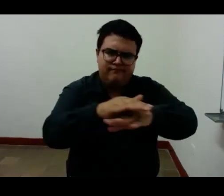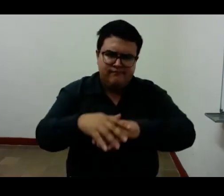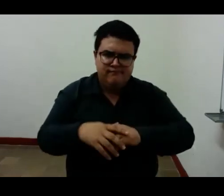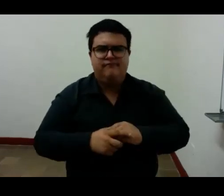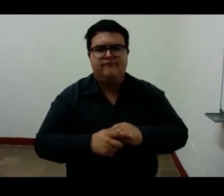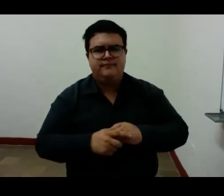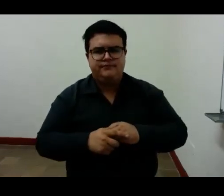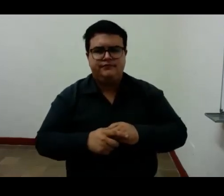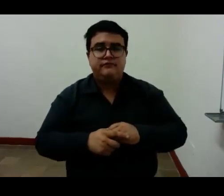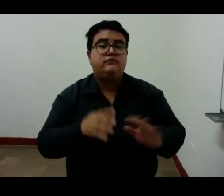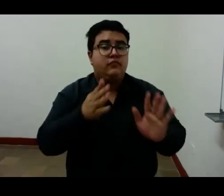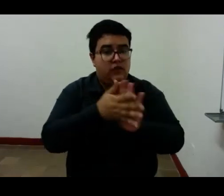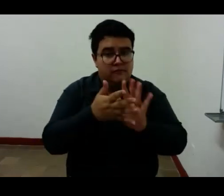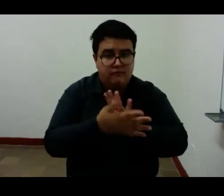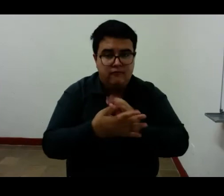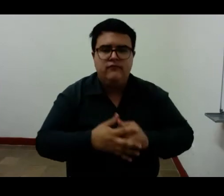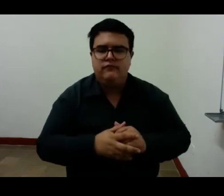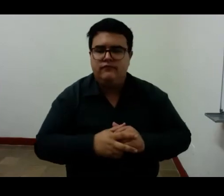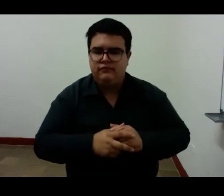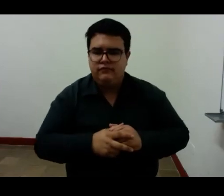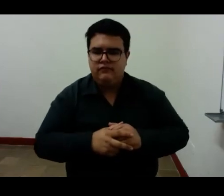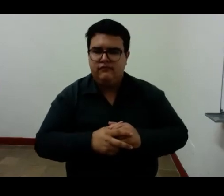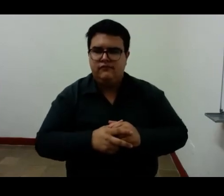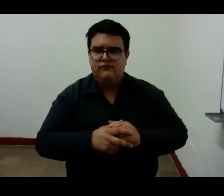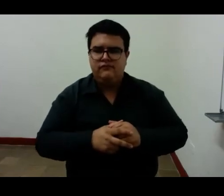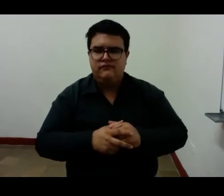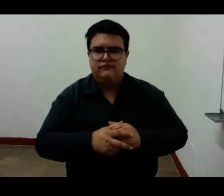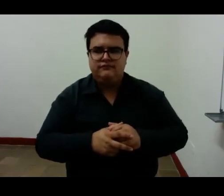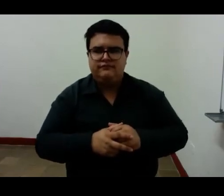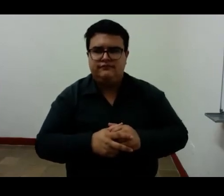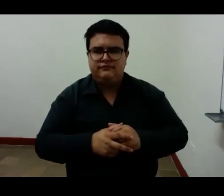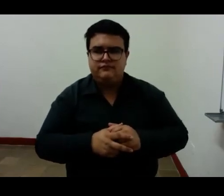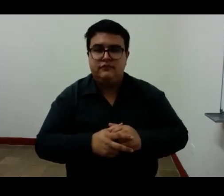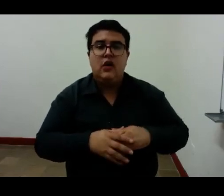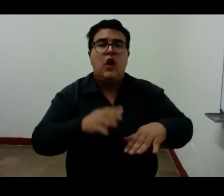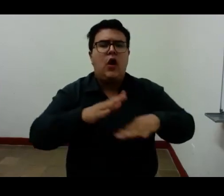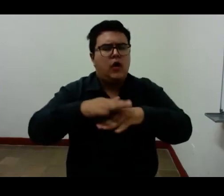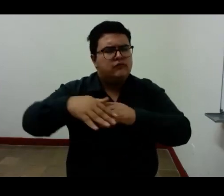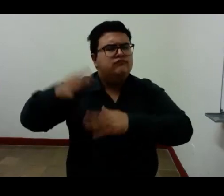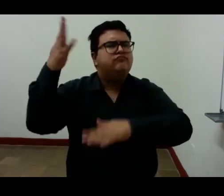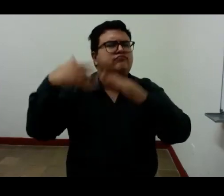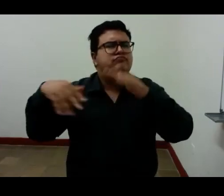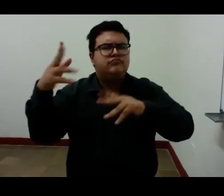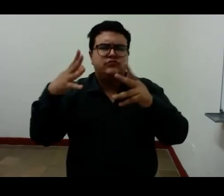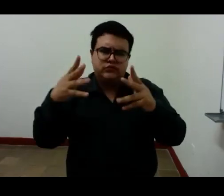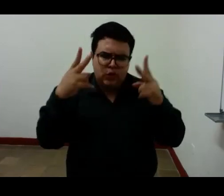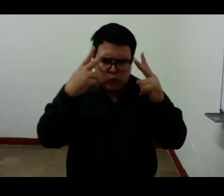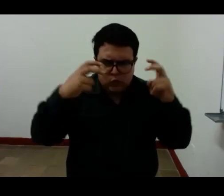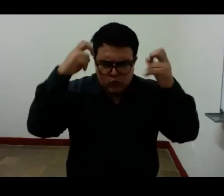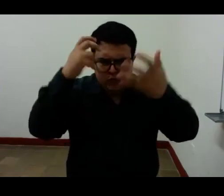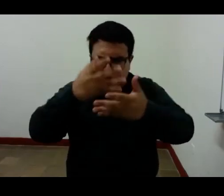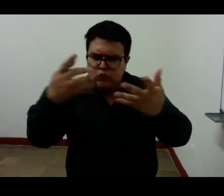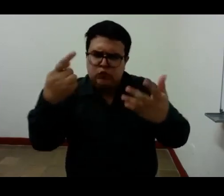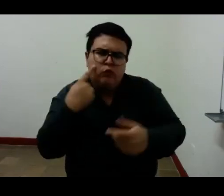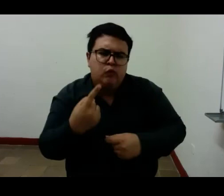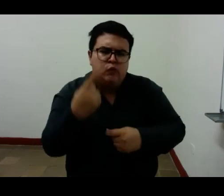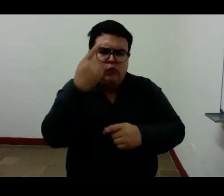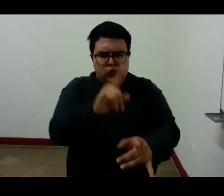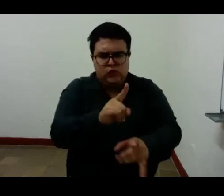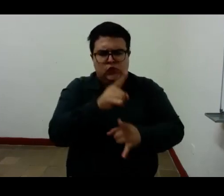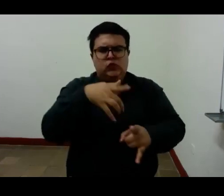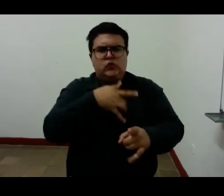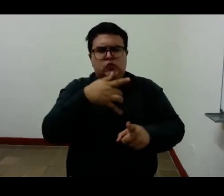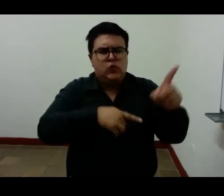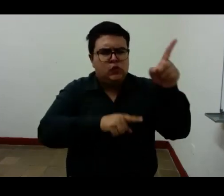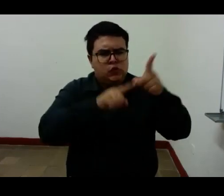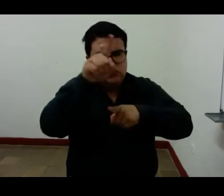dice así brevemente mi primer conocido inexistente un cierto chevalier de paz a